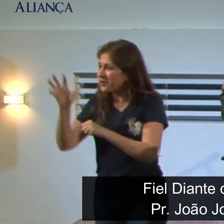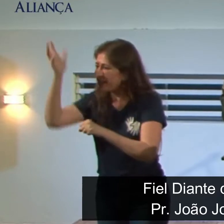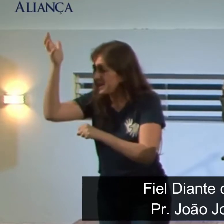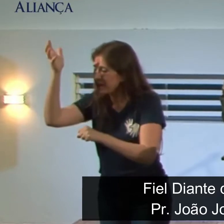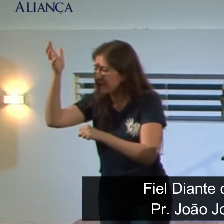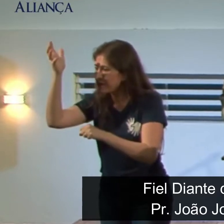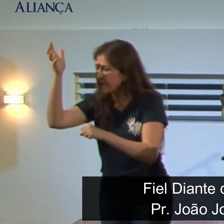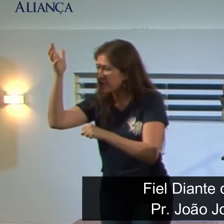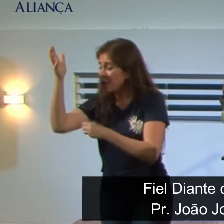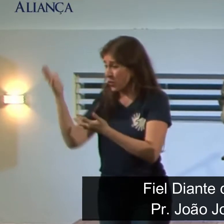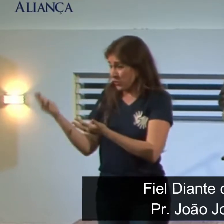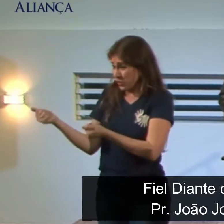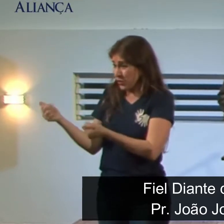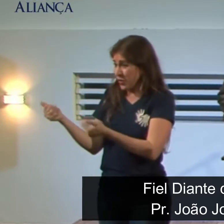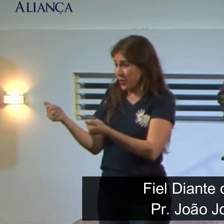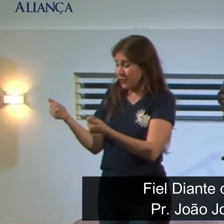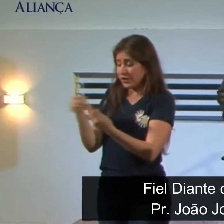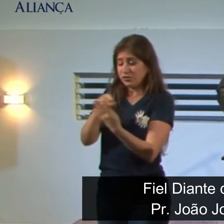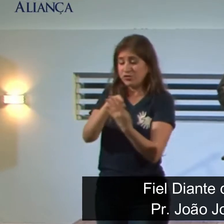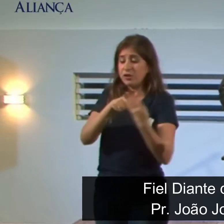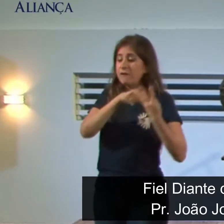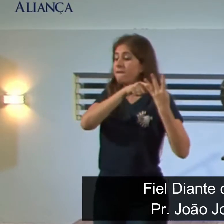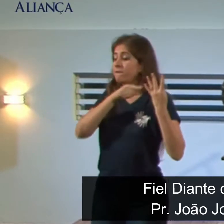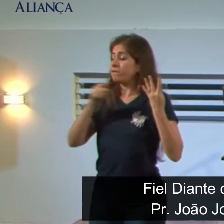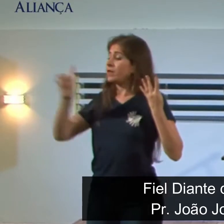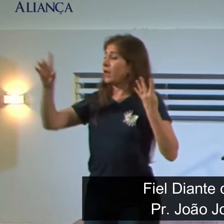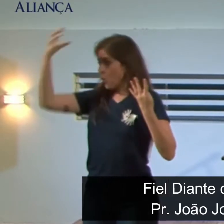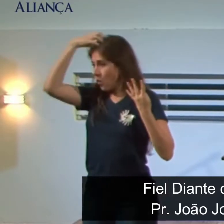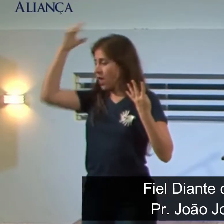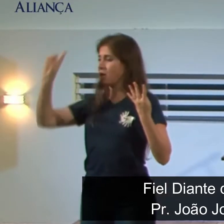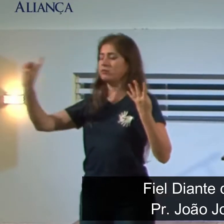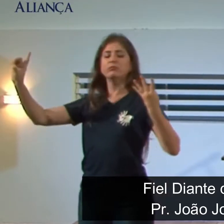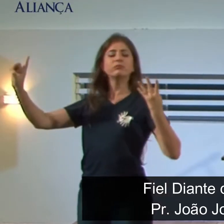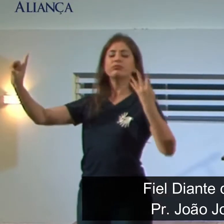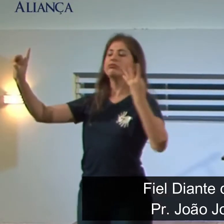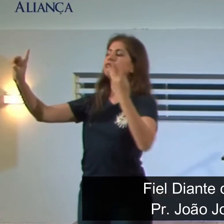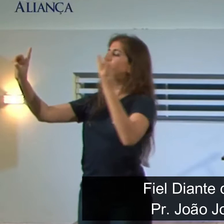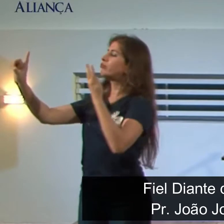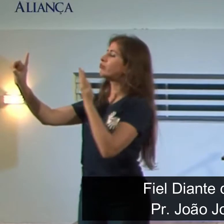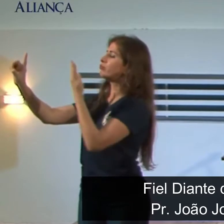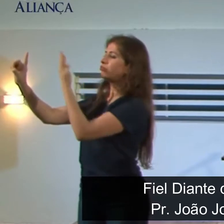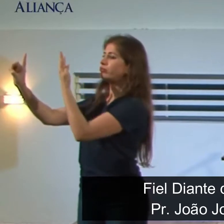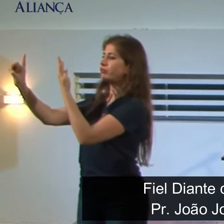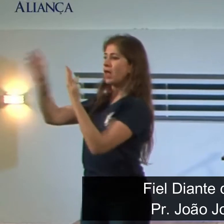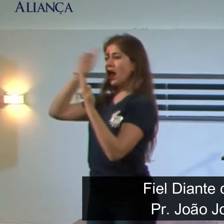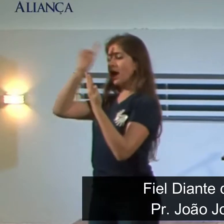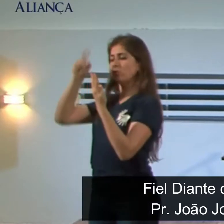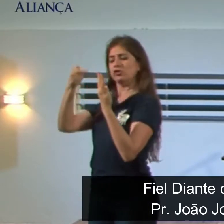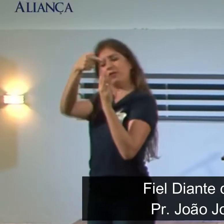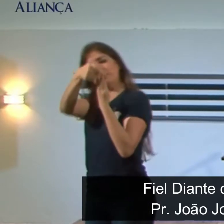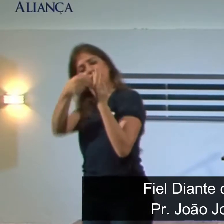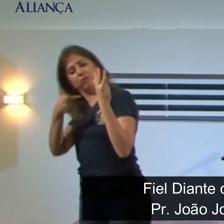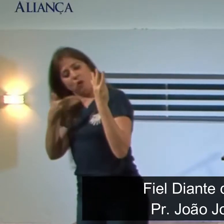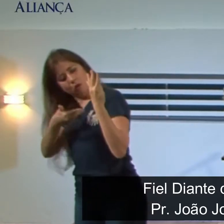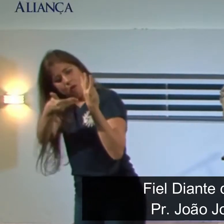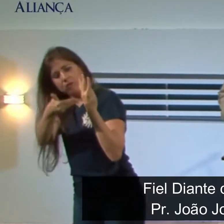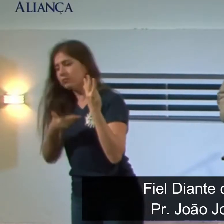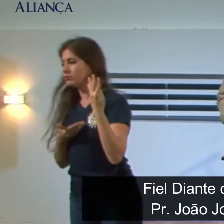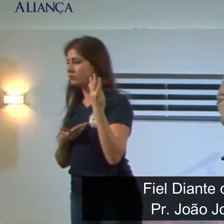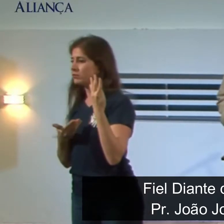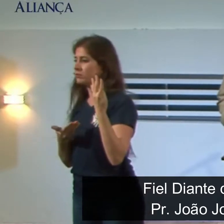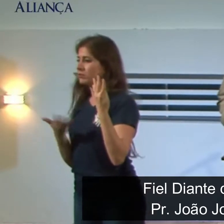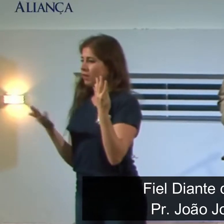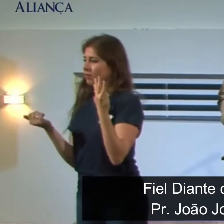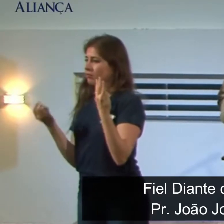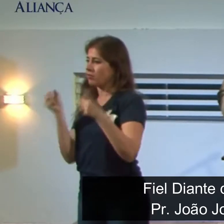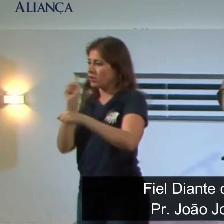jovens fossem trazidos à sua presença, o chefe dos oficiais os apresentou a Nabucodonosor. O rei